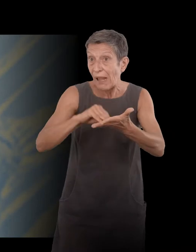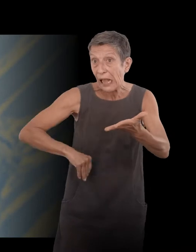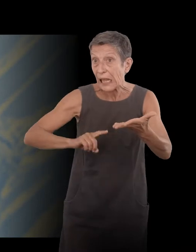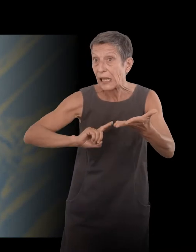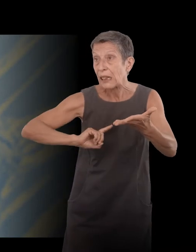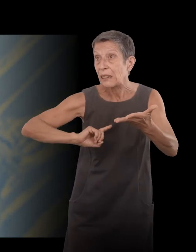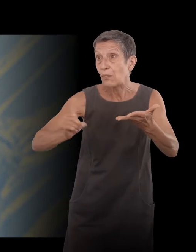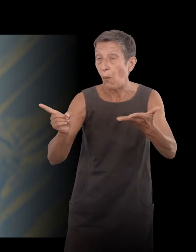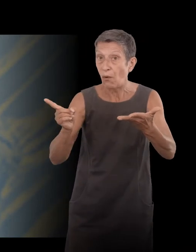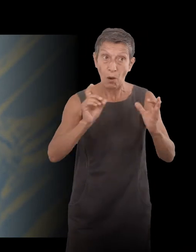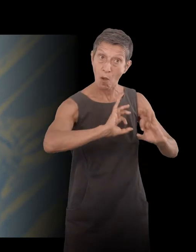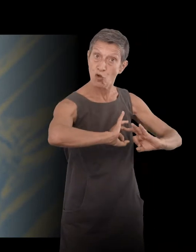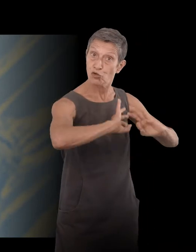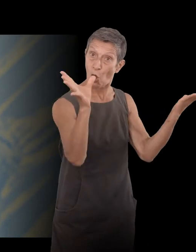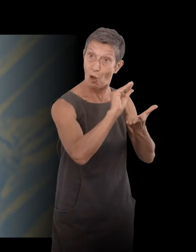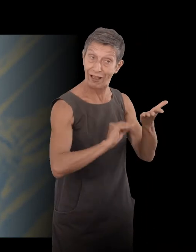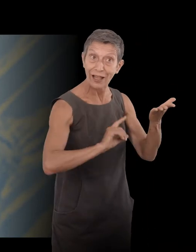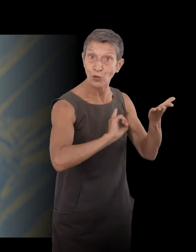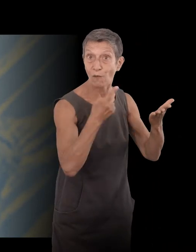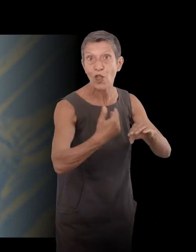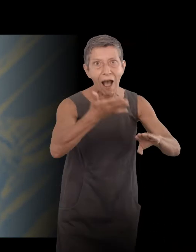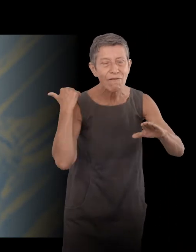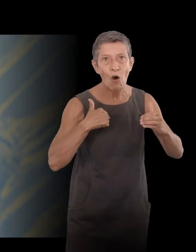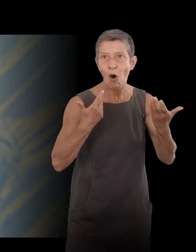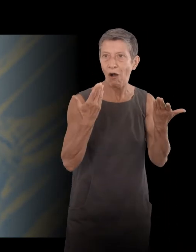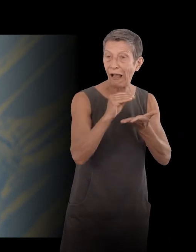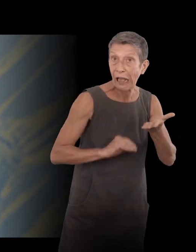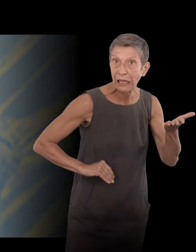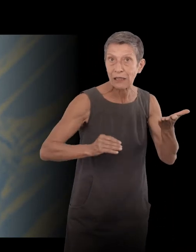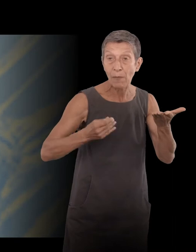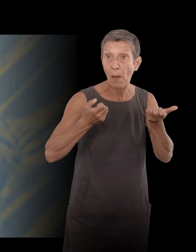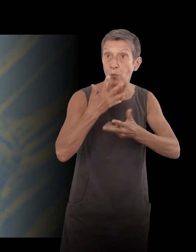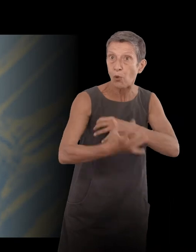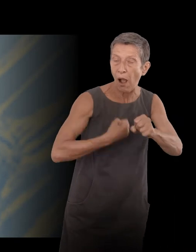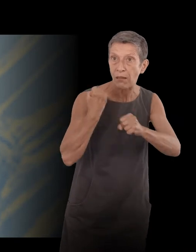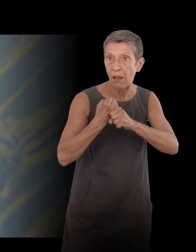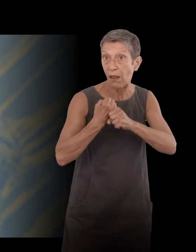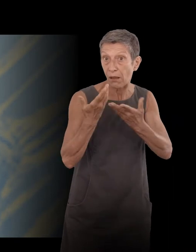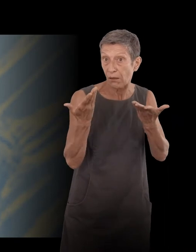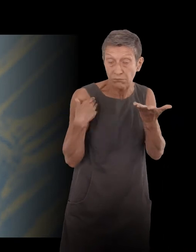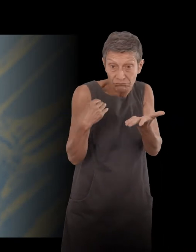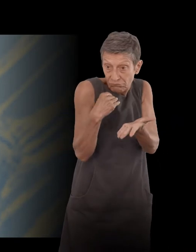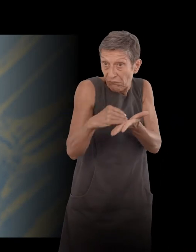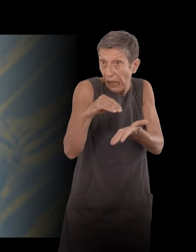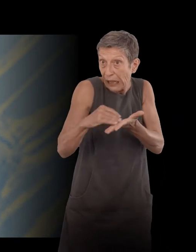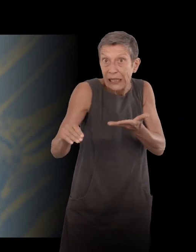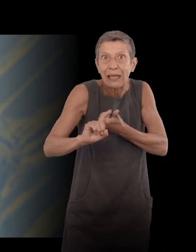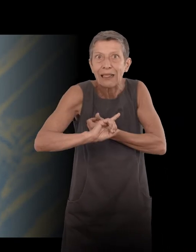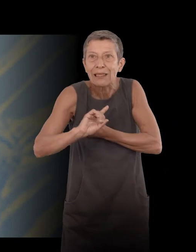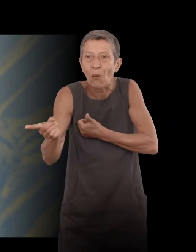before, it's like if I had written before, it's like I had written before. And